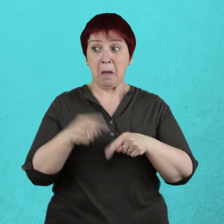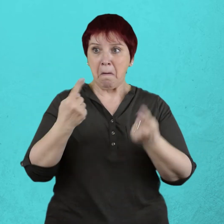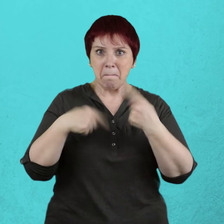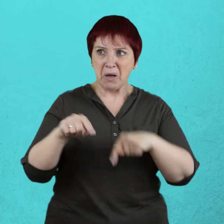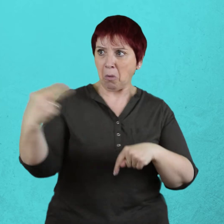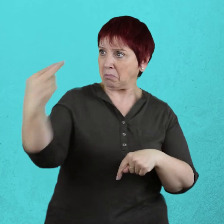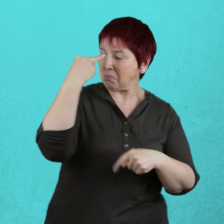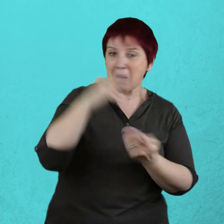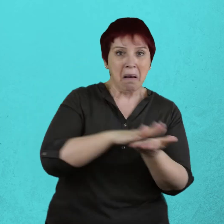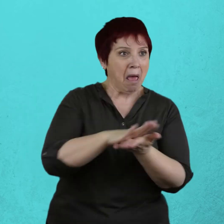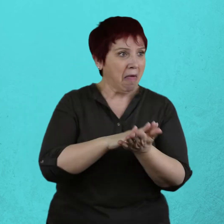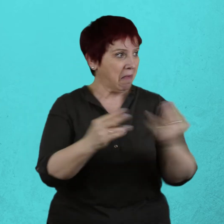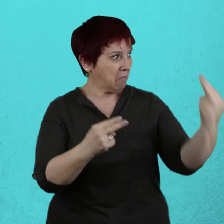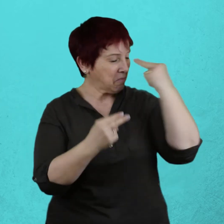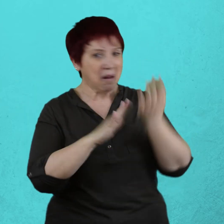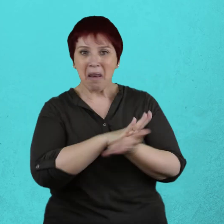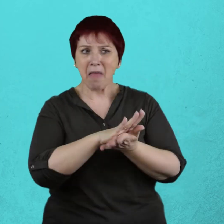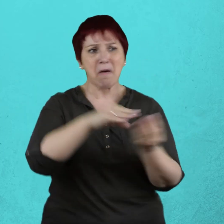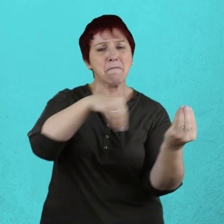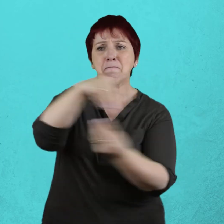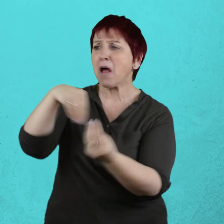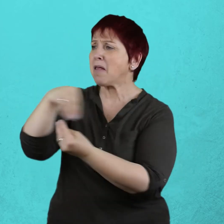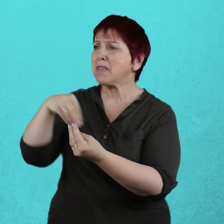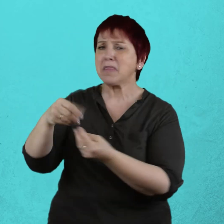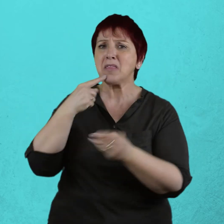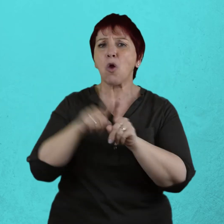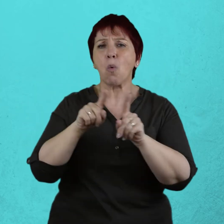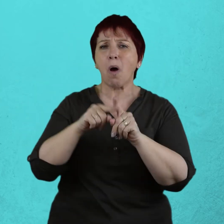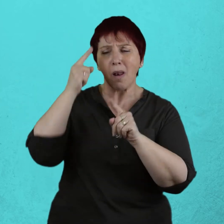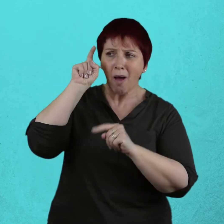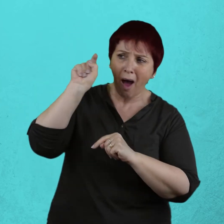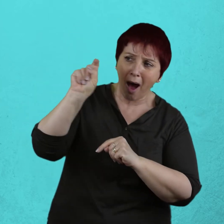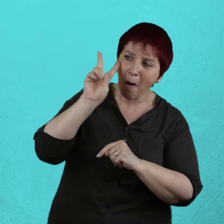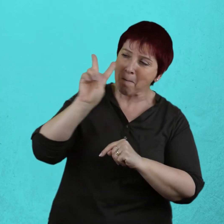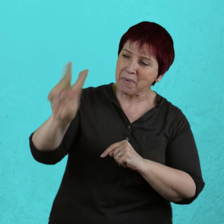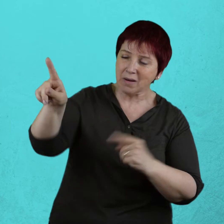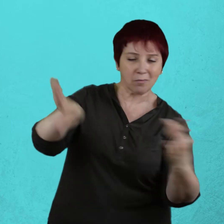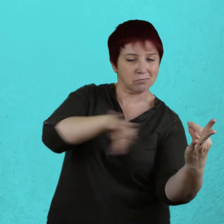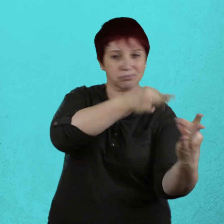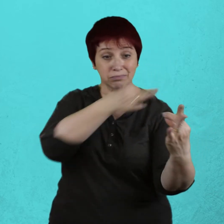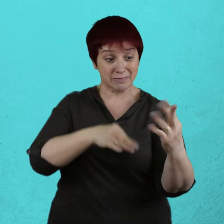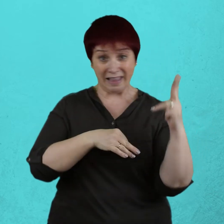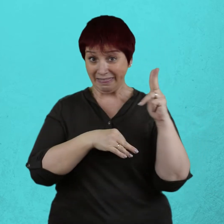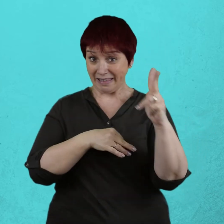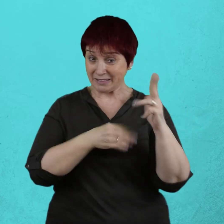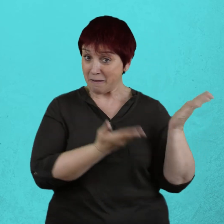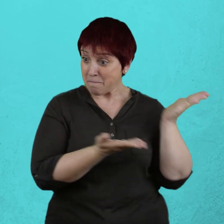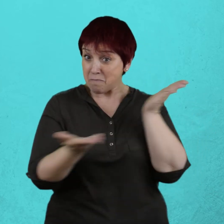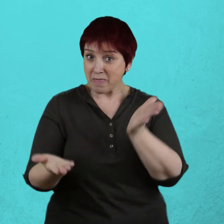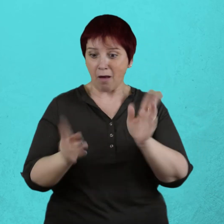Cierto que nadie reparaba en él. La familia estaba completamente absorta por el violín. No así los huéspedes, que si al principio se